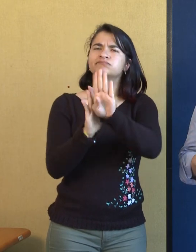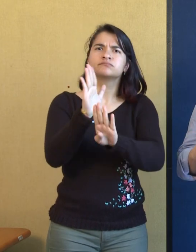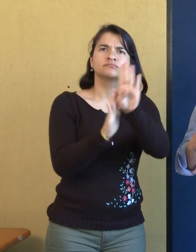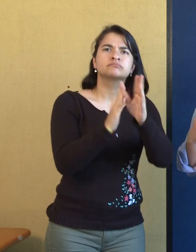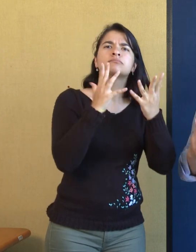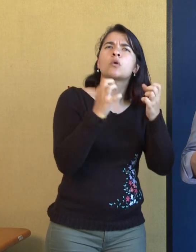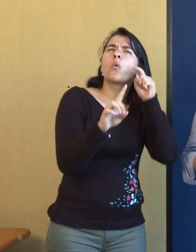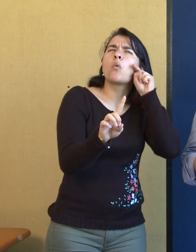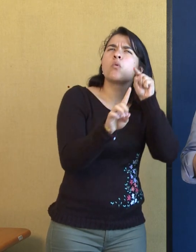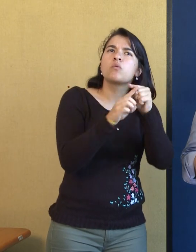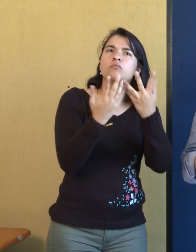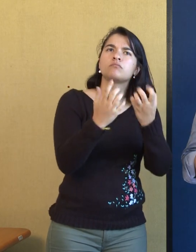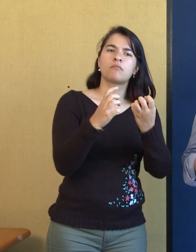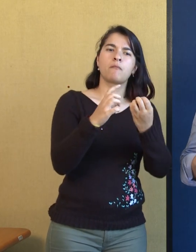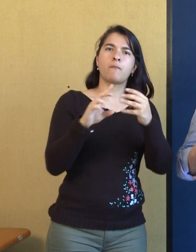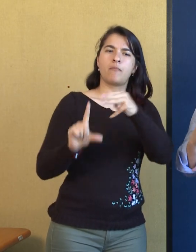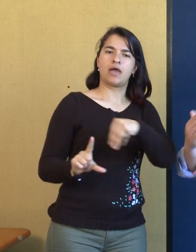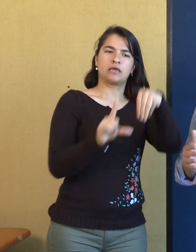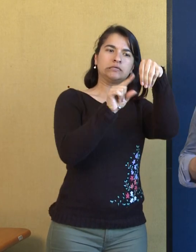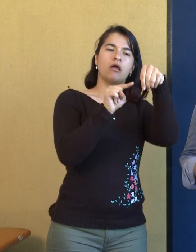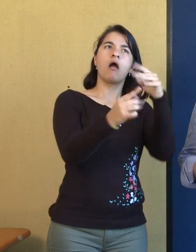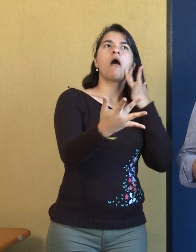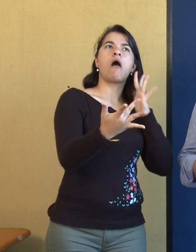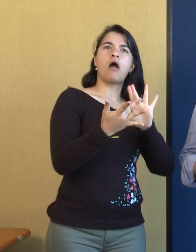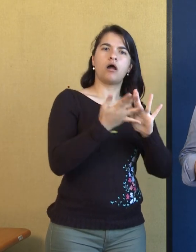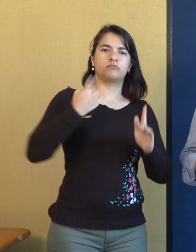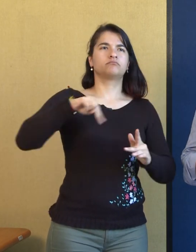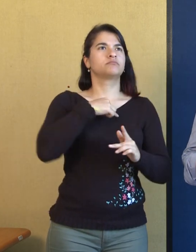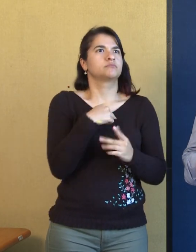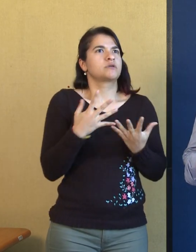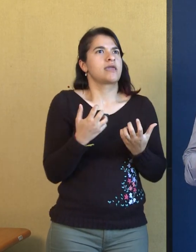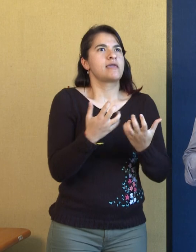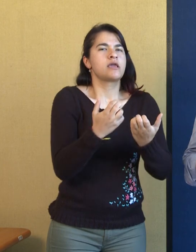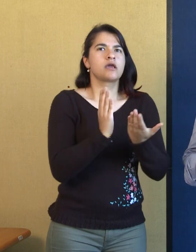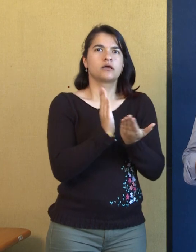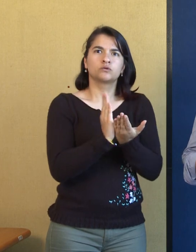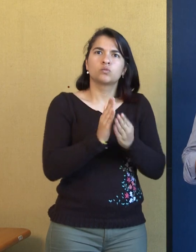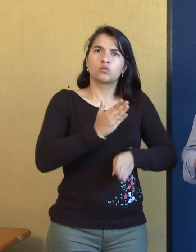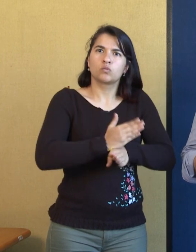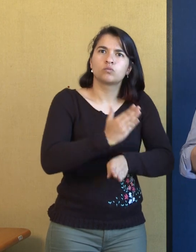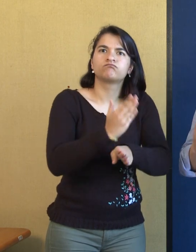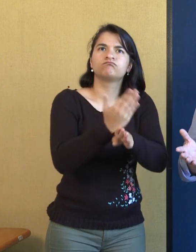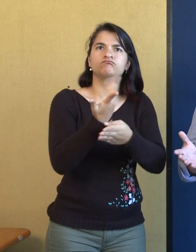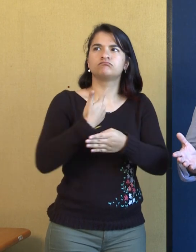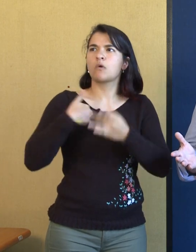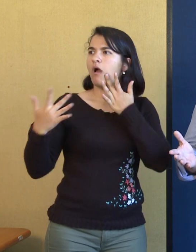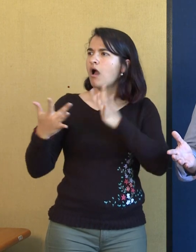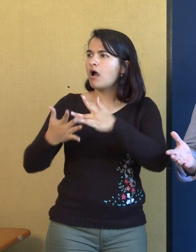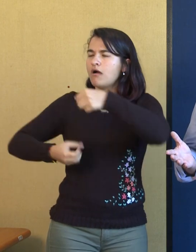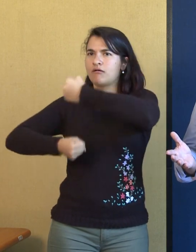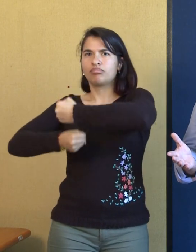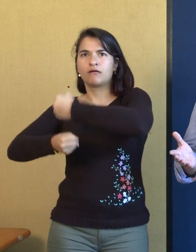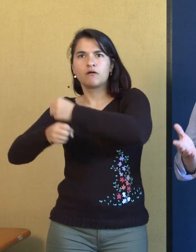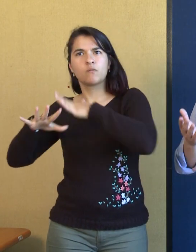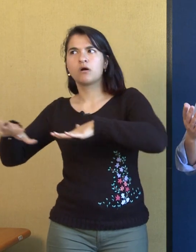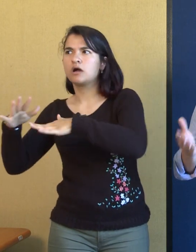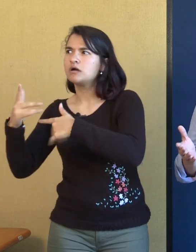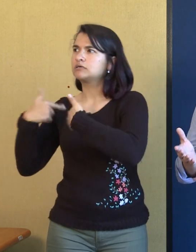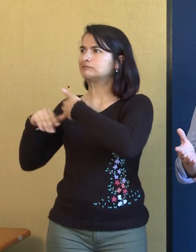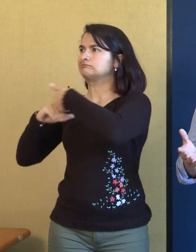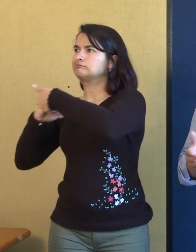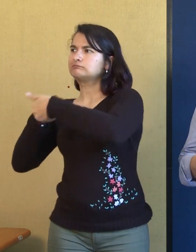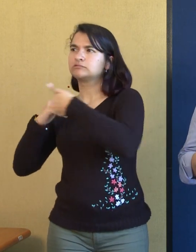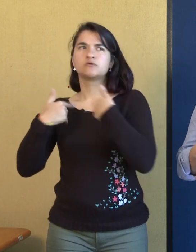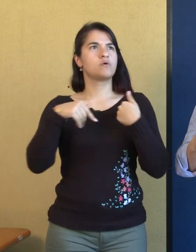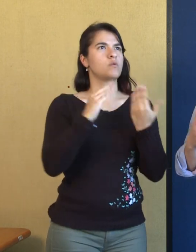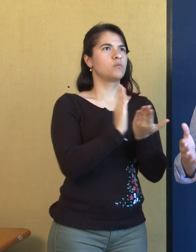maestrías que sean acordes con la necesidad del desarrollo que tenemos en el campo laboral y esperamos que nos